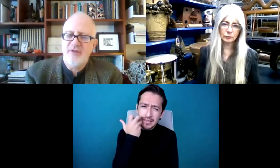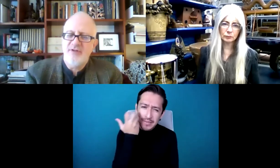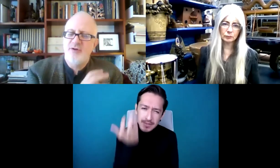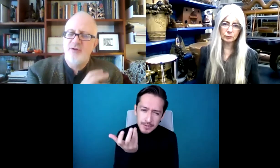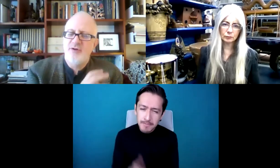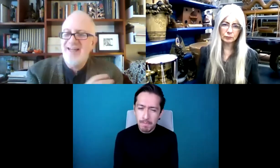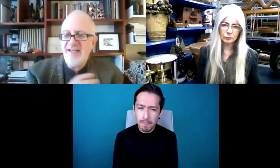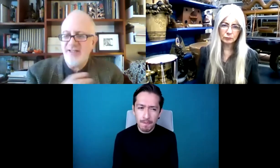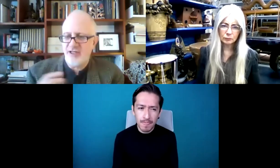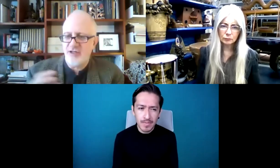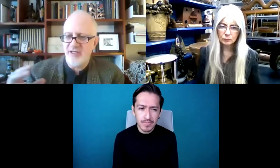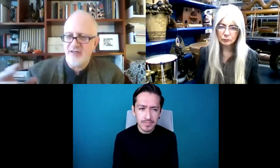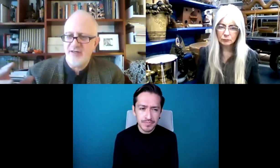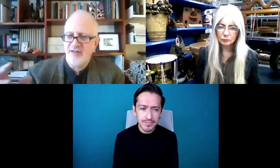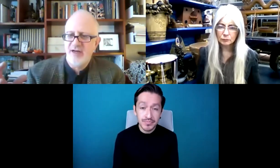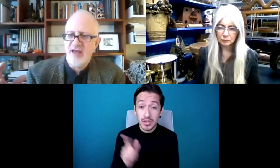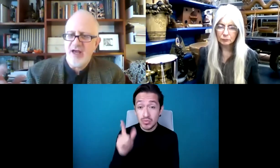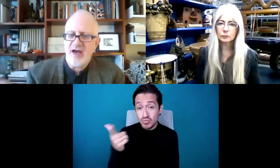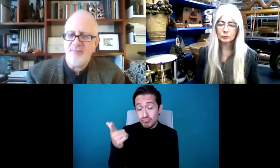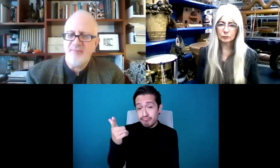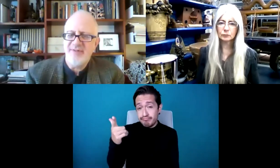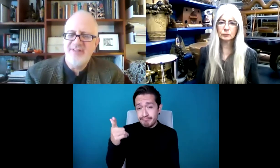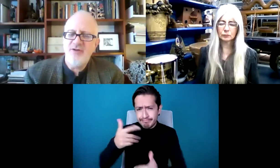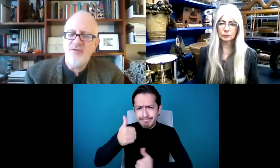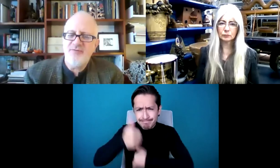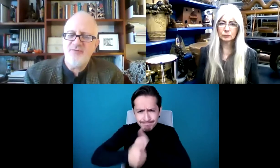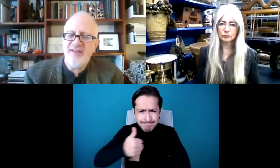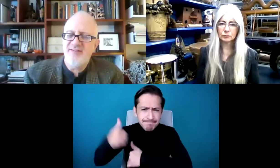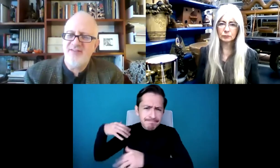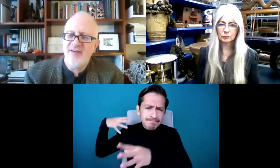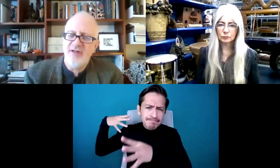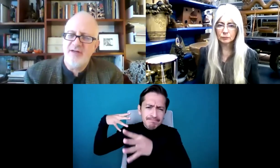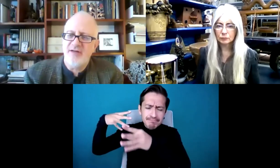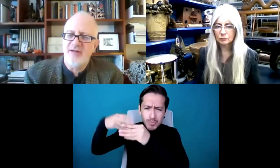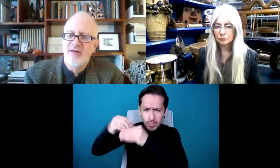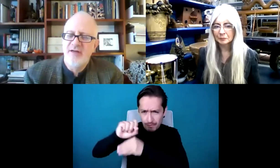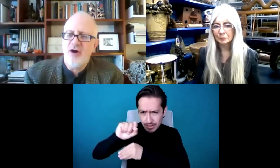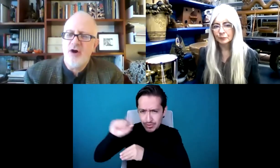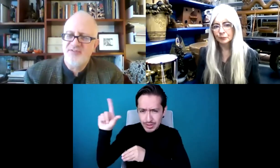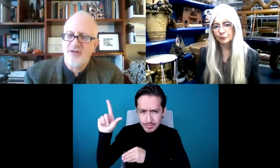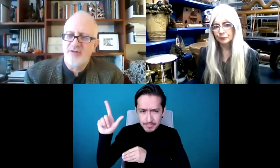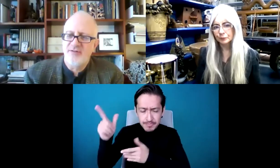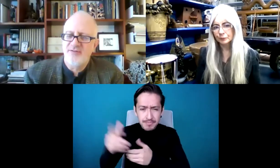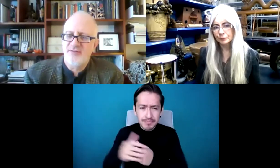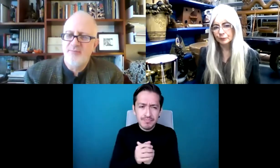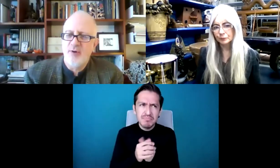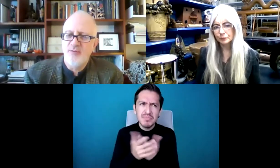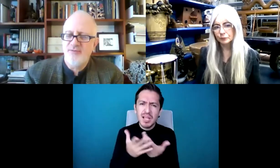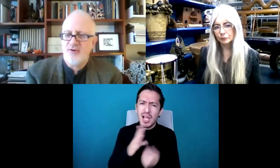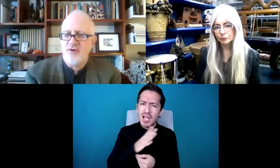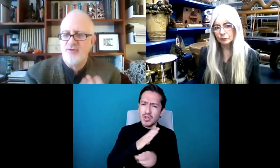también, o preguntarte, durante la segunda parte de tu carrera, enfrentaste